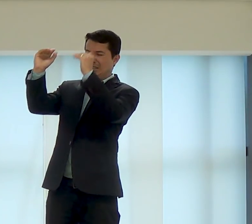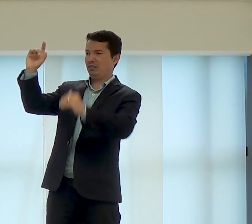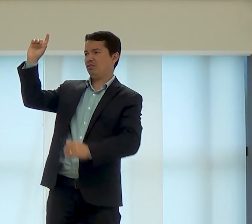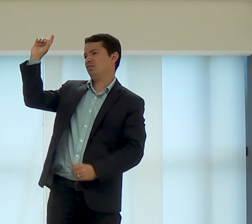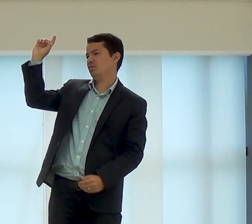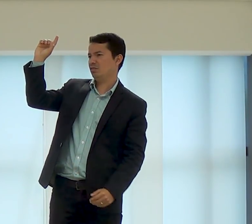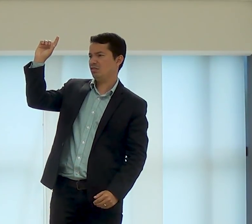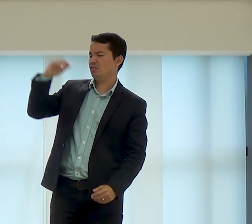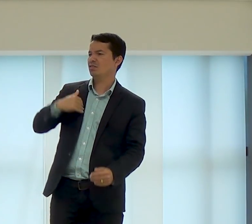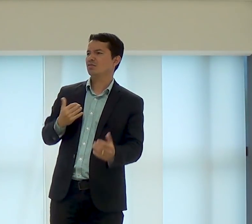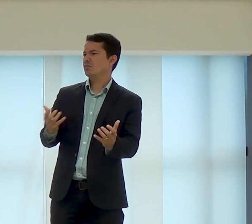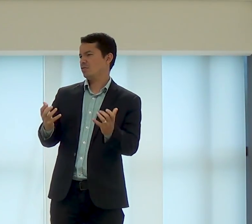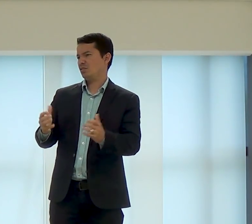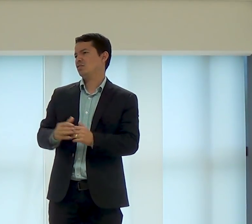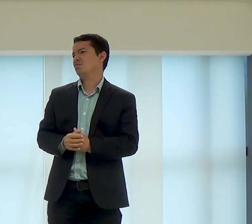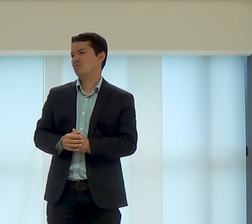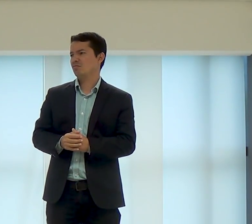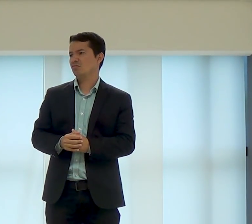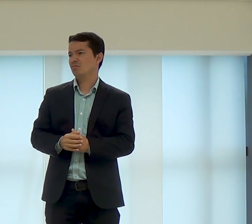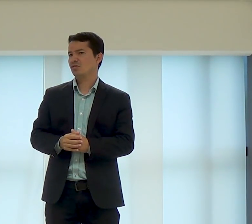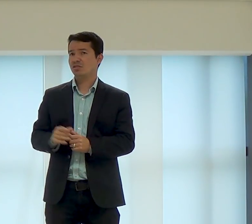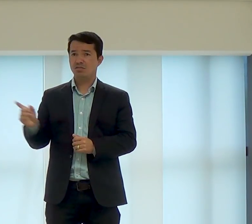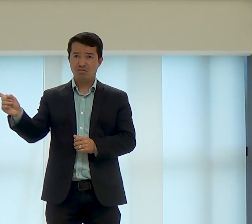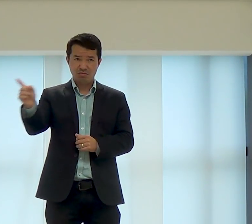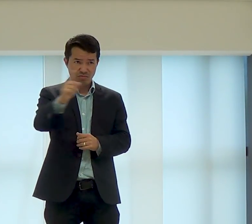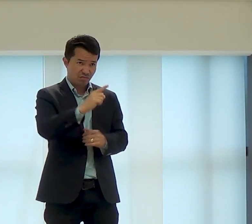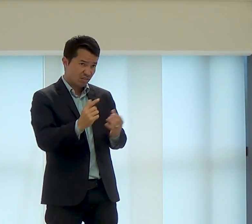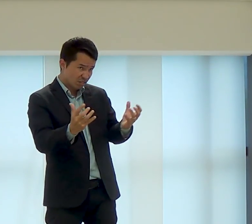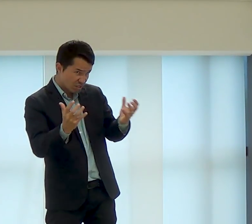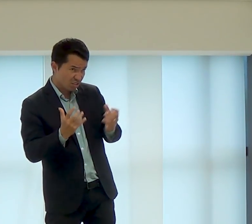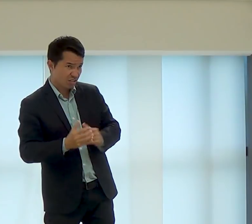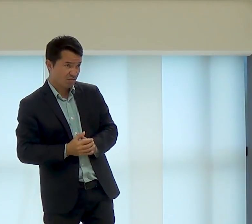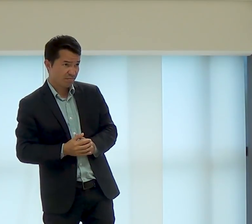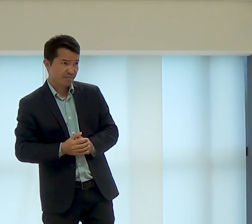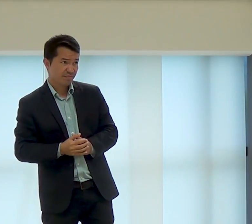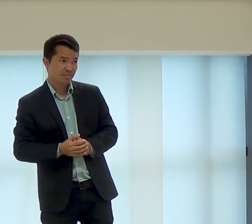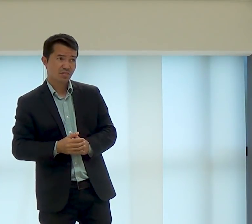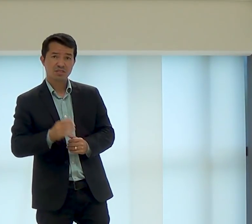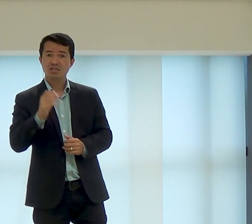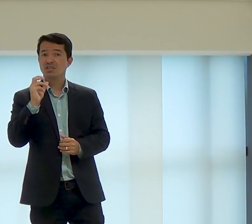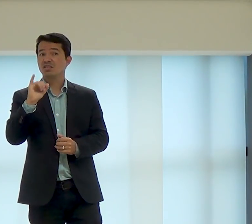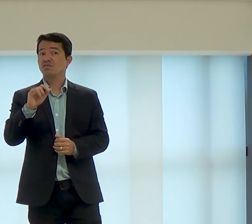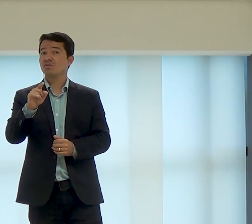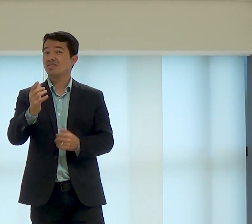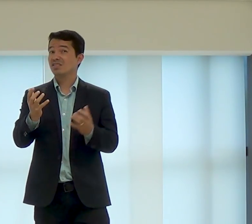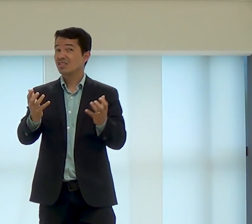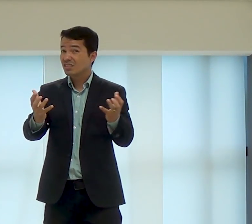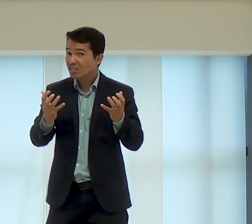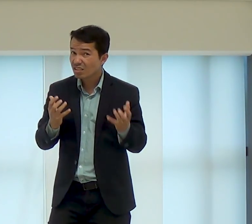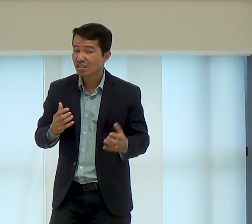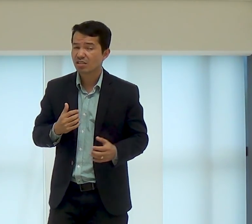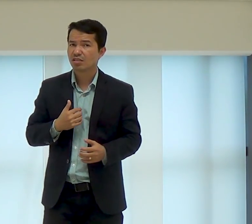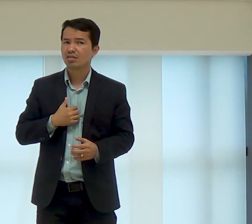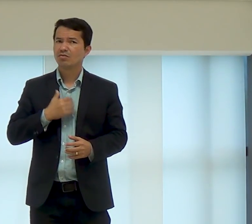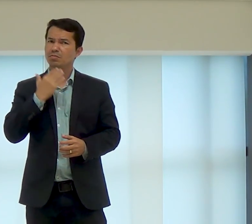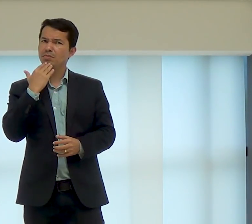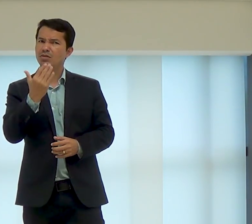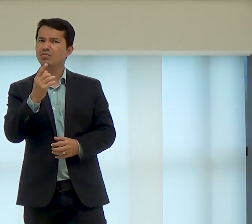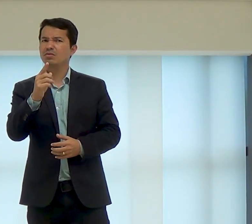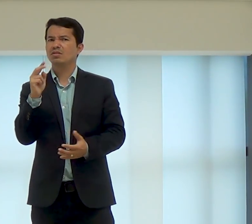obediente a temente ao Senhor, você também deseja isso, se você quer isso,